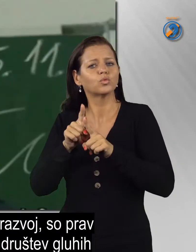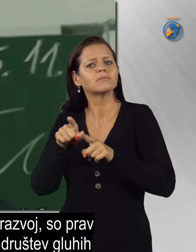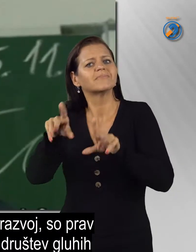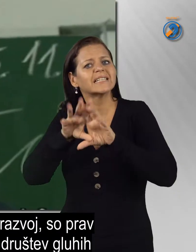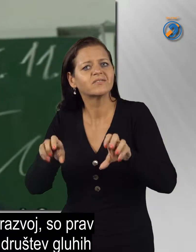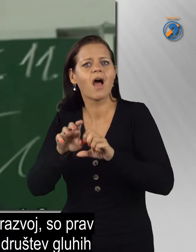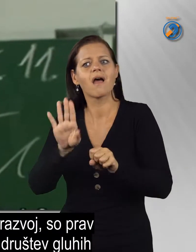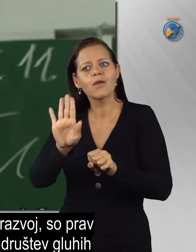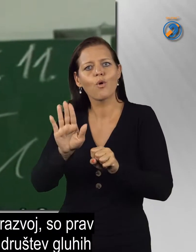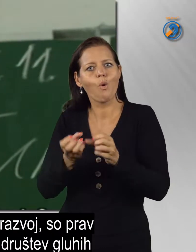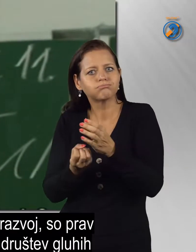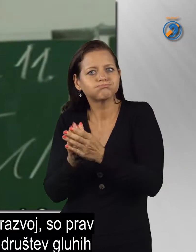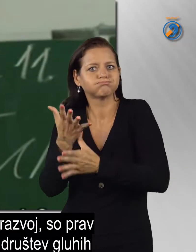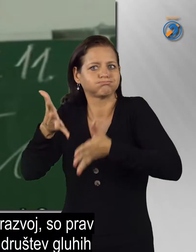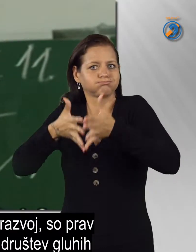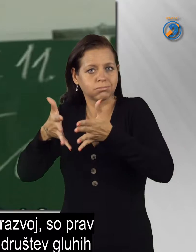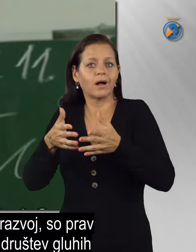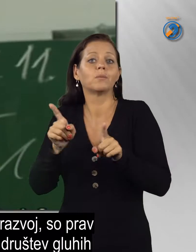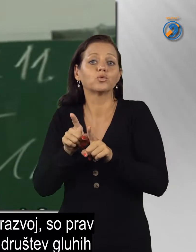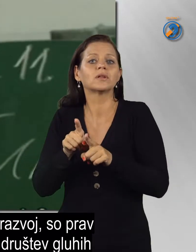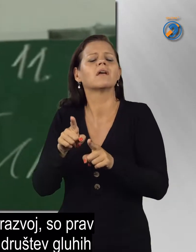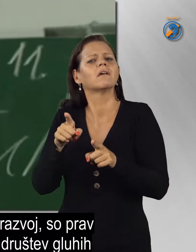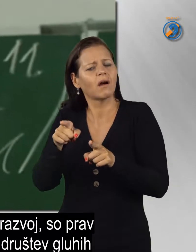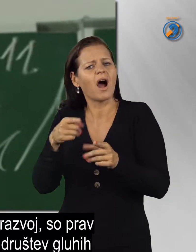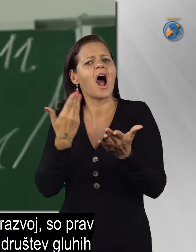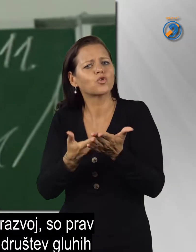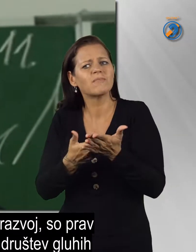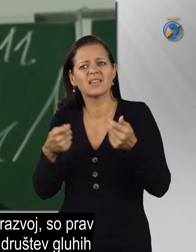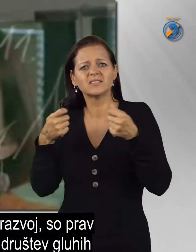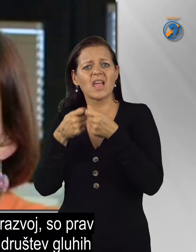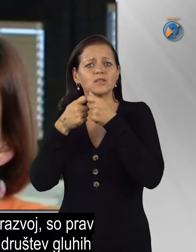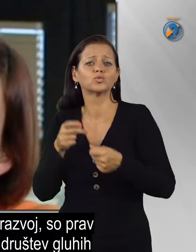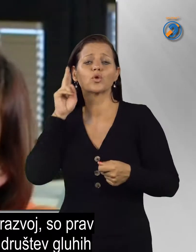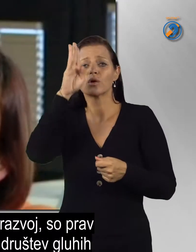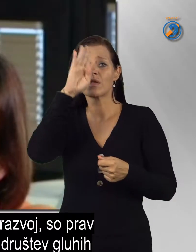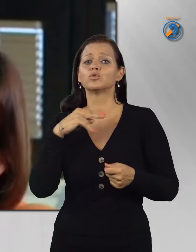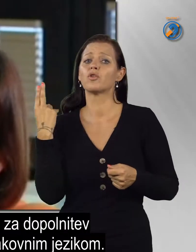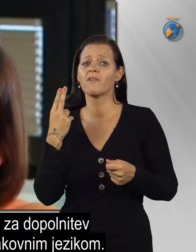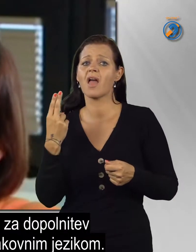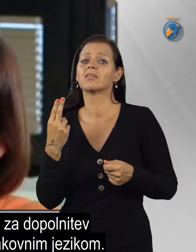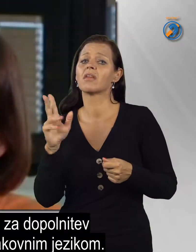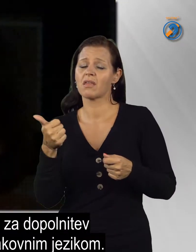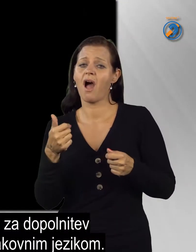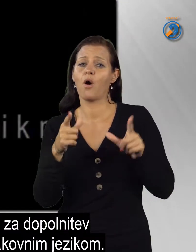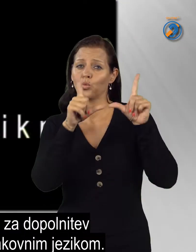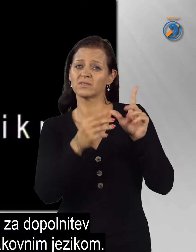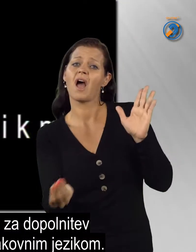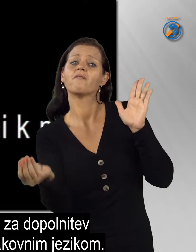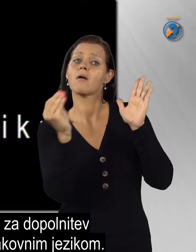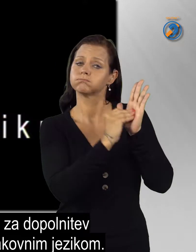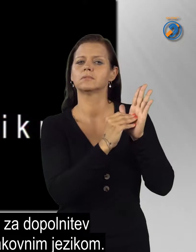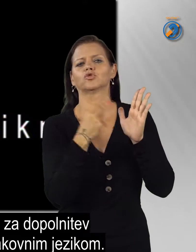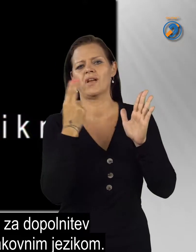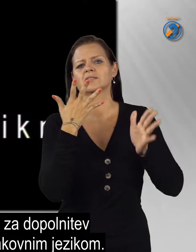izvaja njegov razvoj. So prav tako argumenti Zveze društev gluhih in naglušnih Slovenije za dopolnitev